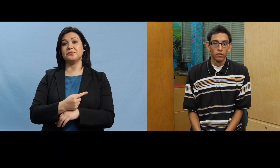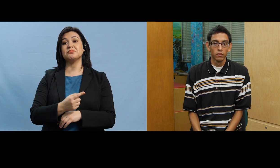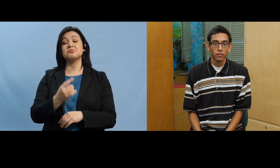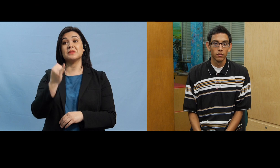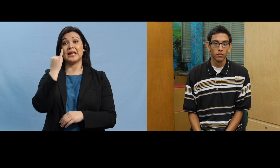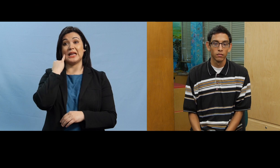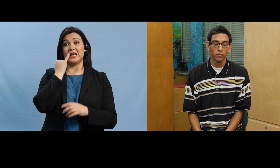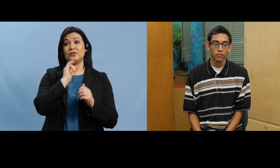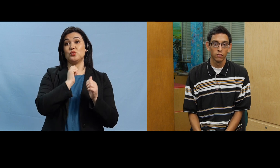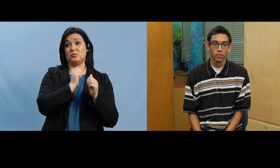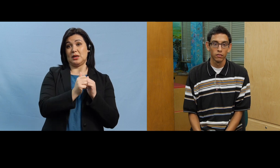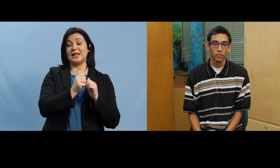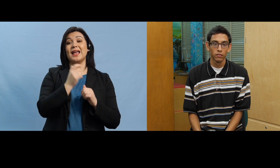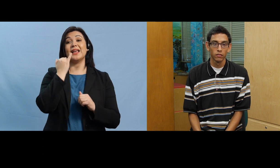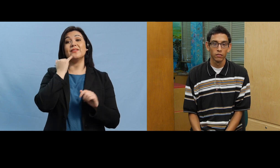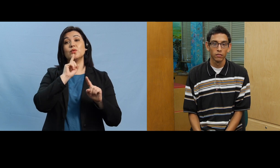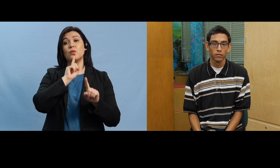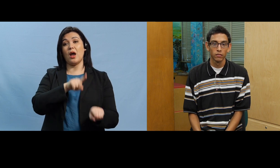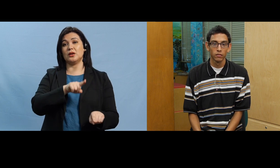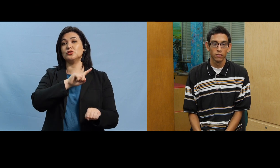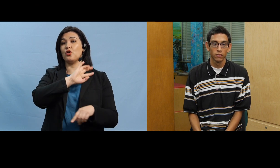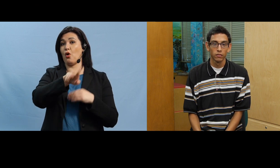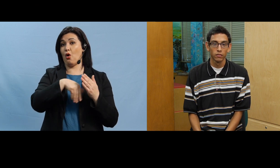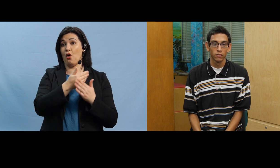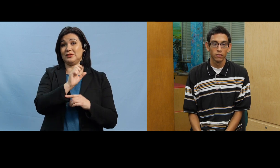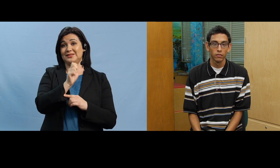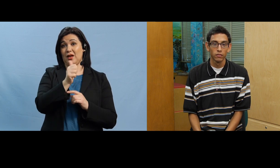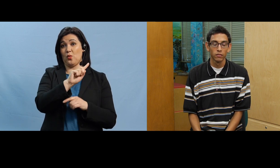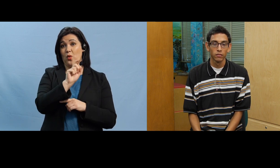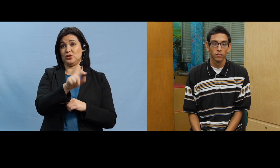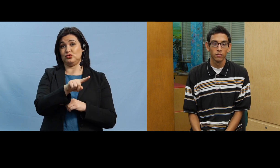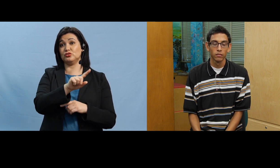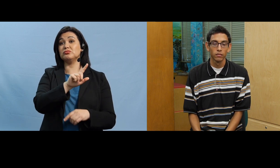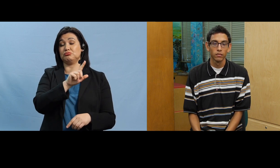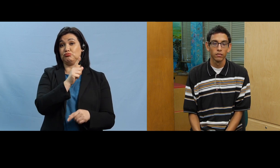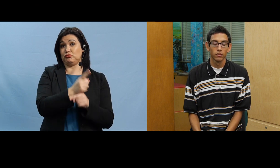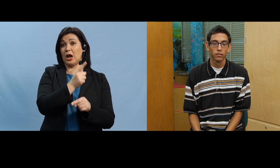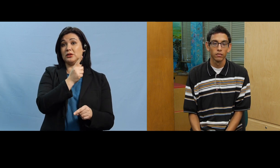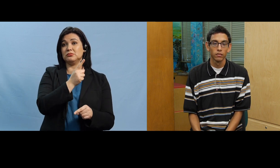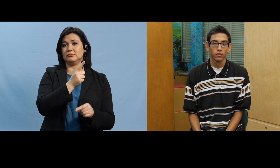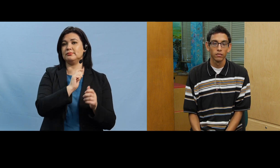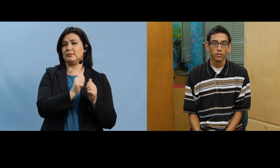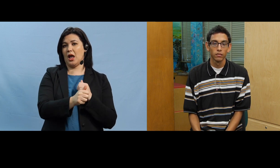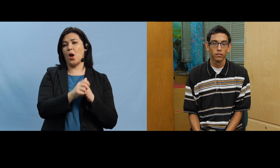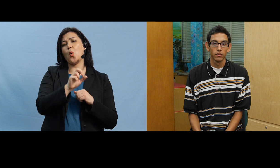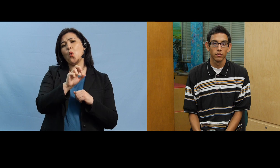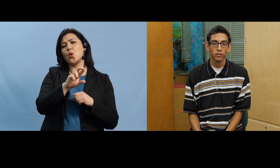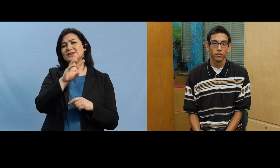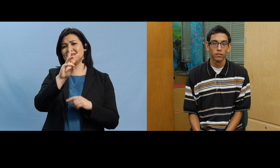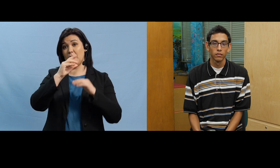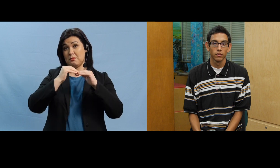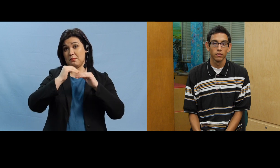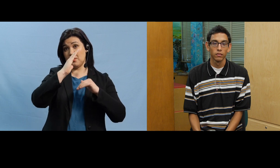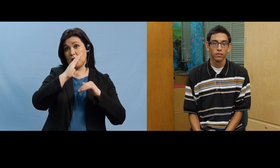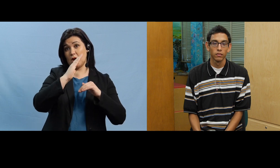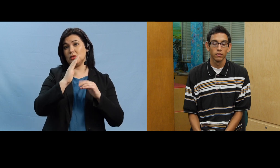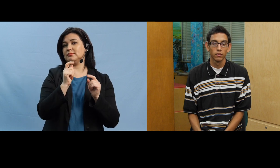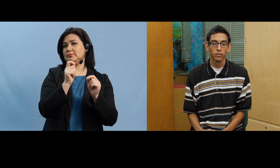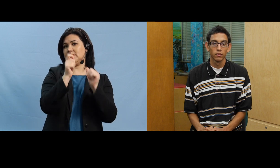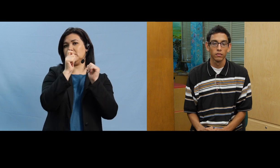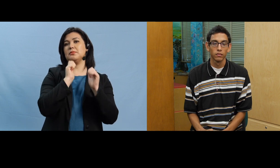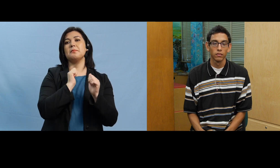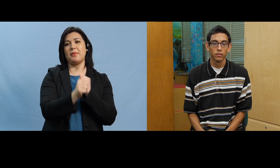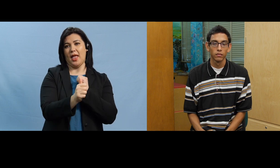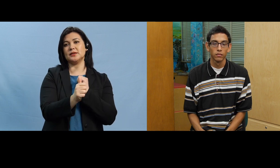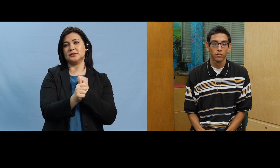si tú contestas correctamente las diez preguntas o arriba de seis entonces tú vas a pasar automáticamente